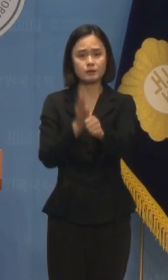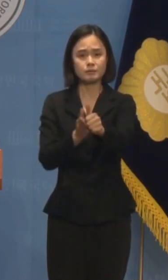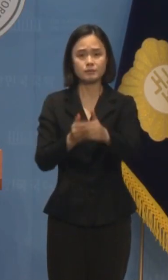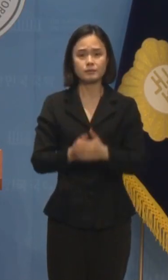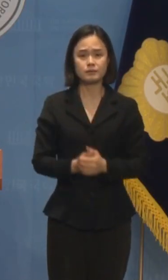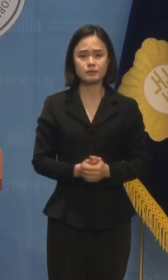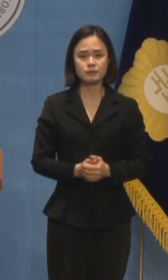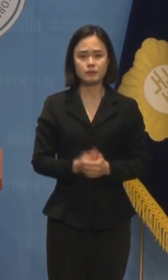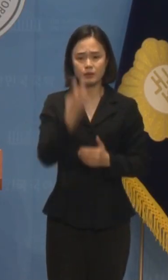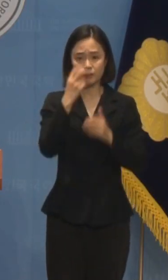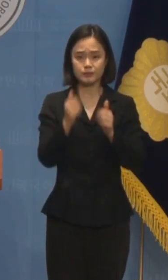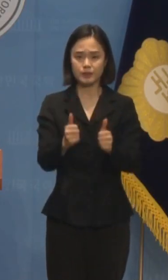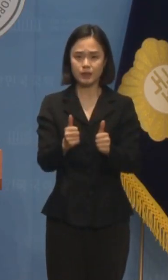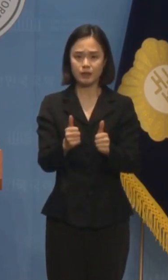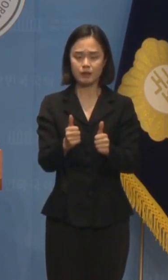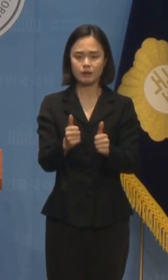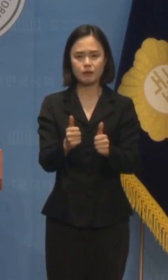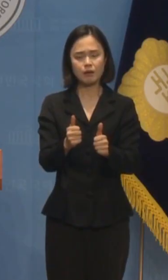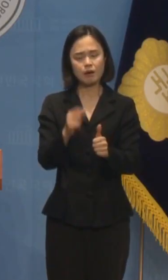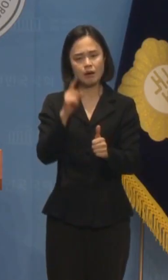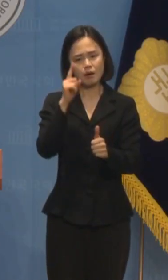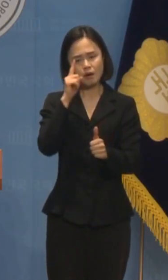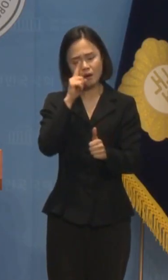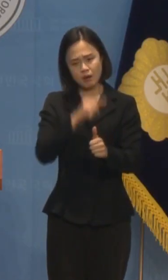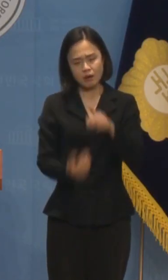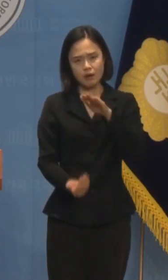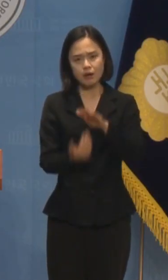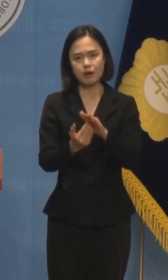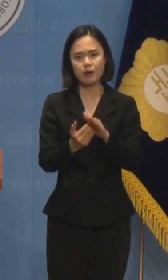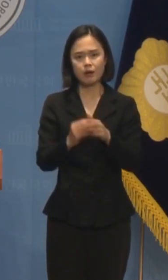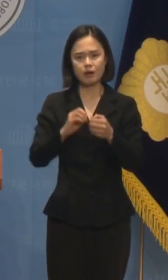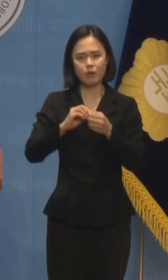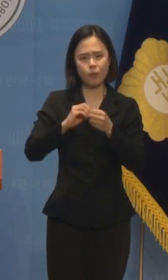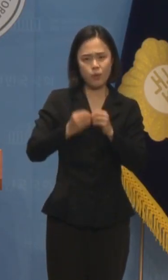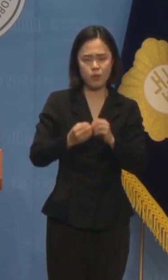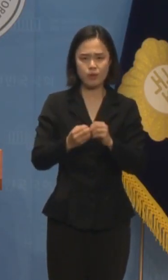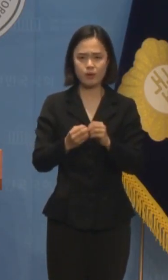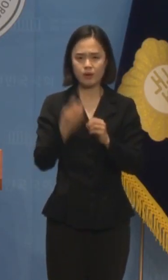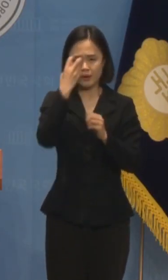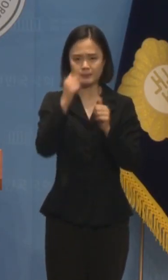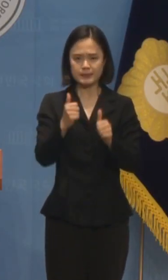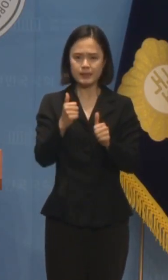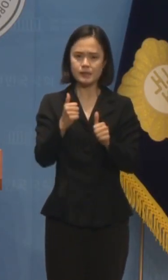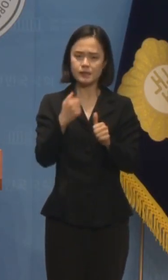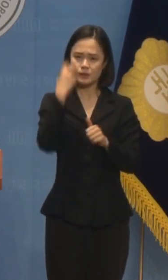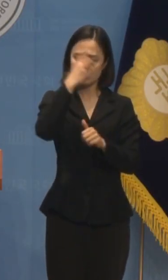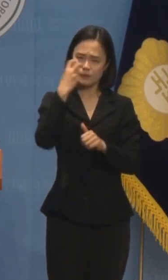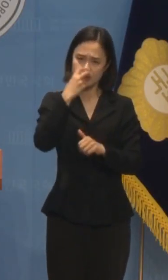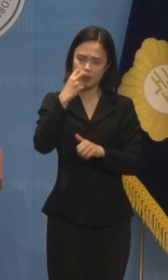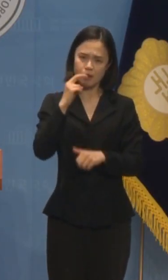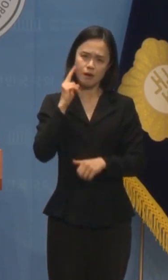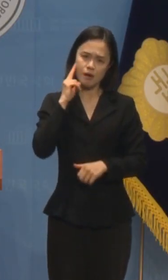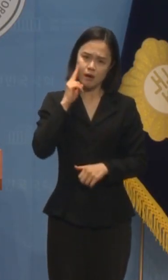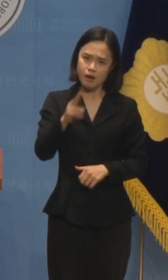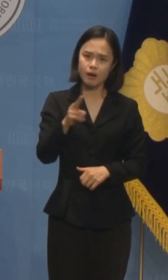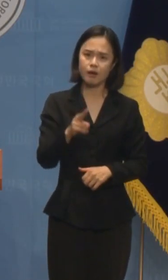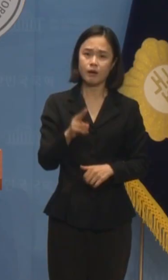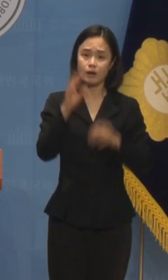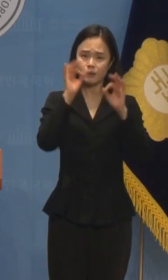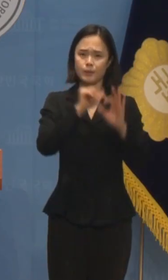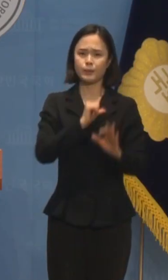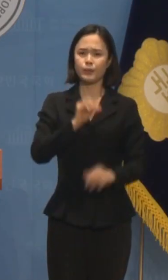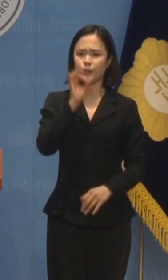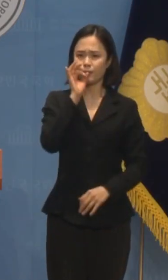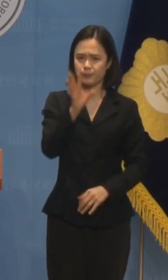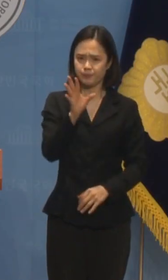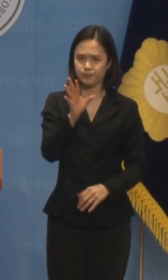설정과 저급한 언론 플레이를 지켜볼 수 없습니다. 법정에서 검찰의 수사권 남용, 표적 기소의 부당성에